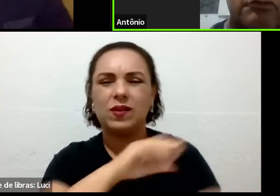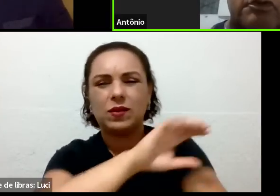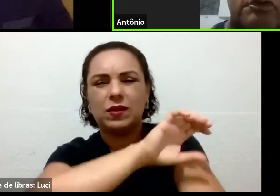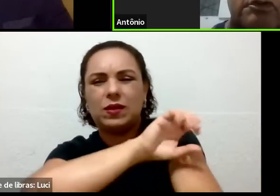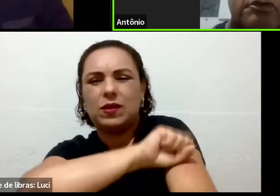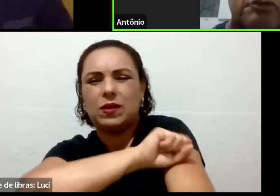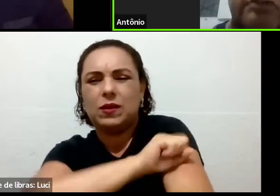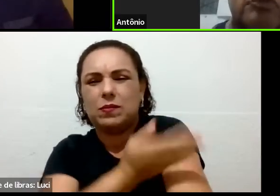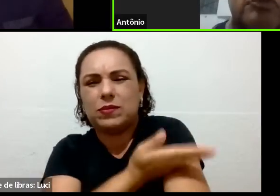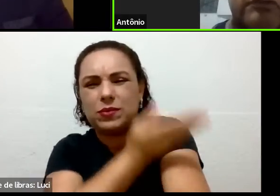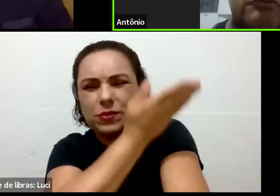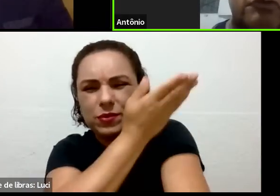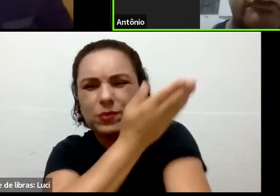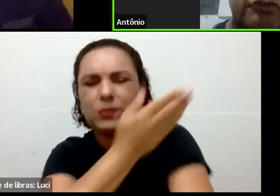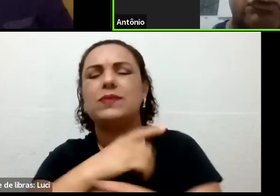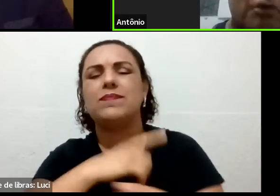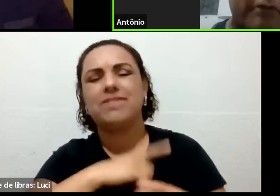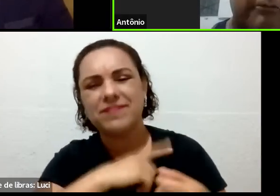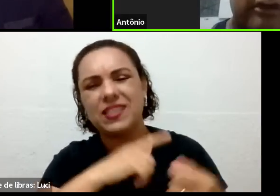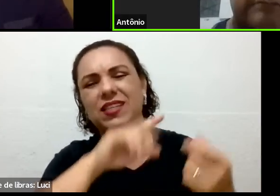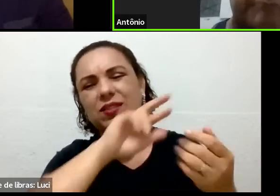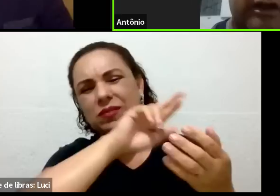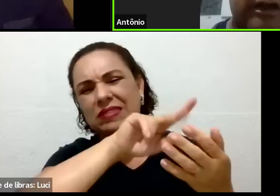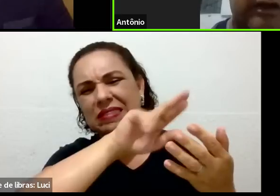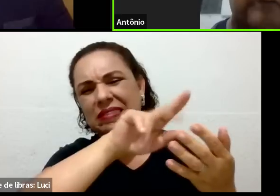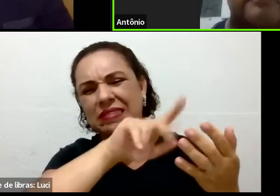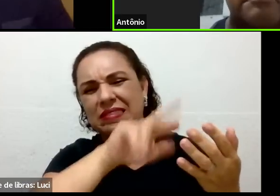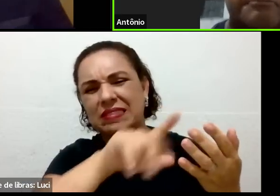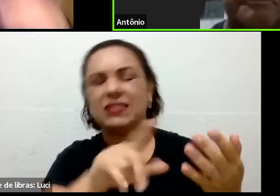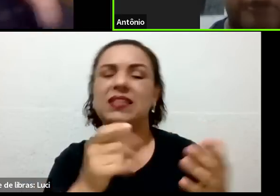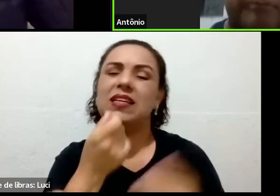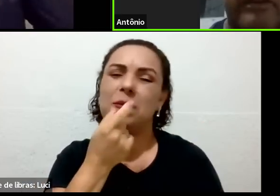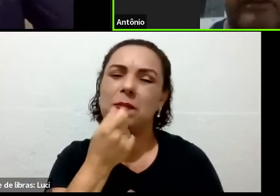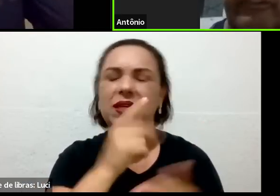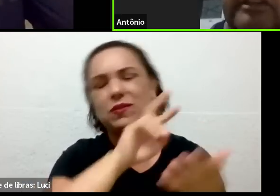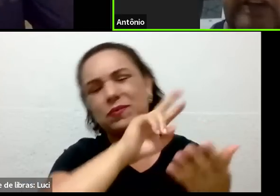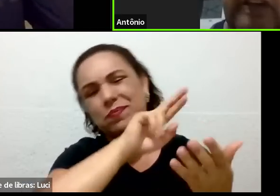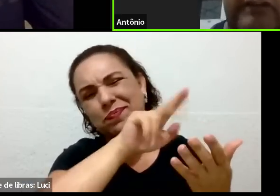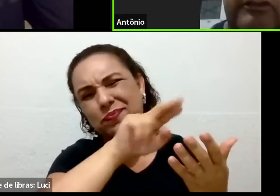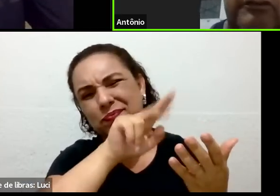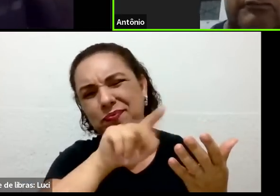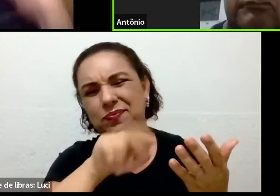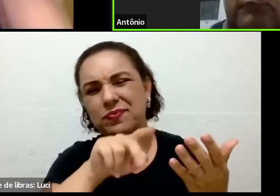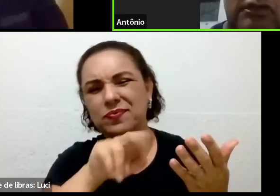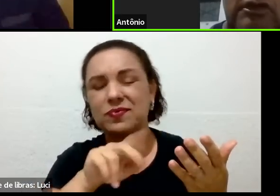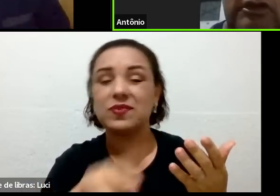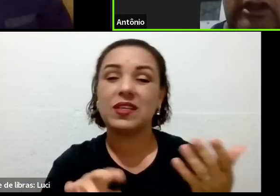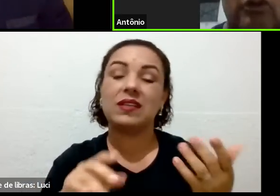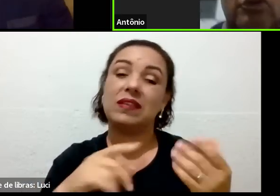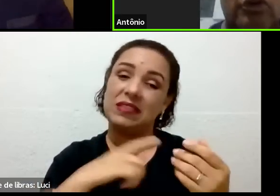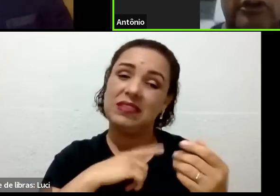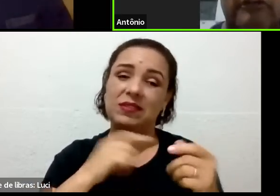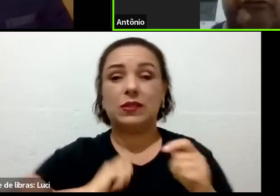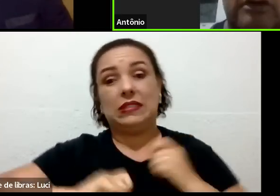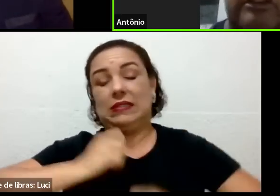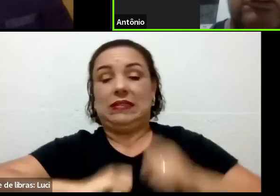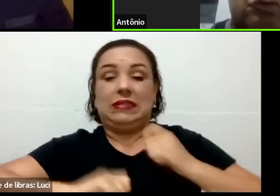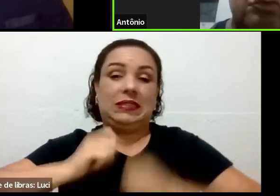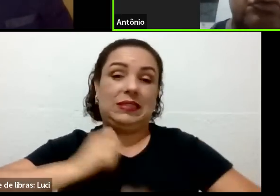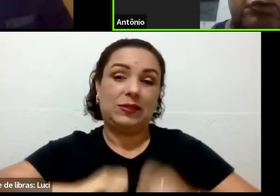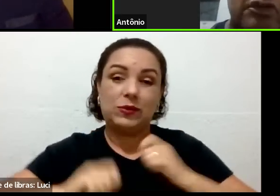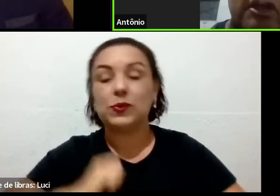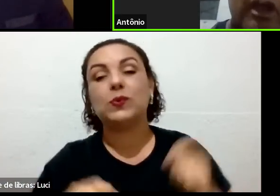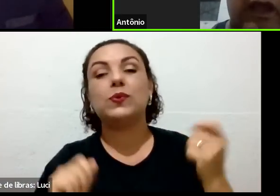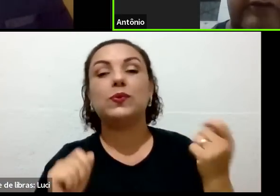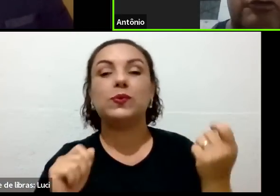entendeu? Eu tenho muitas coisas, eu tomo remédio para ansiedade, ele ouviou, ele viu aqui